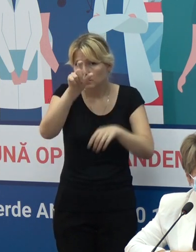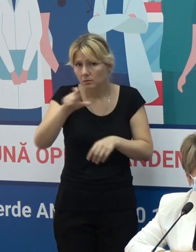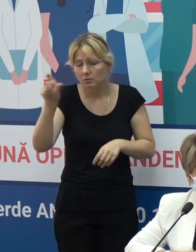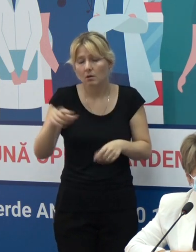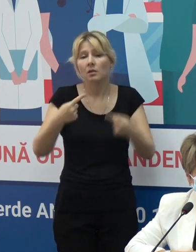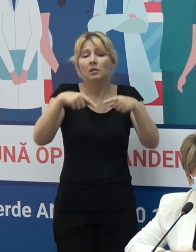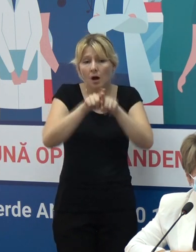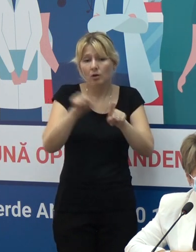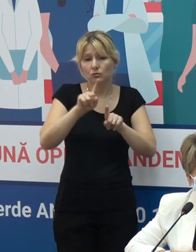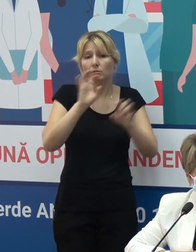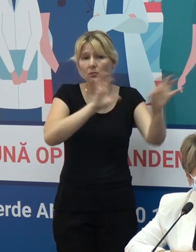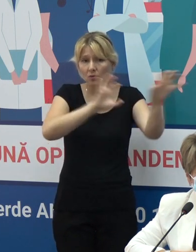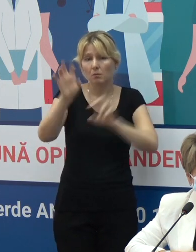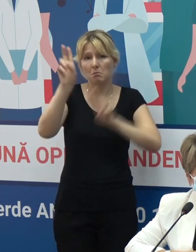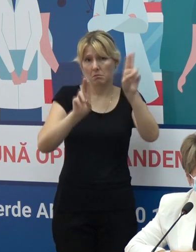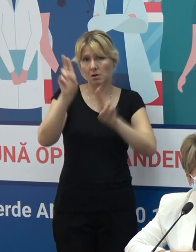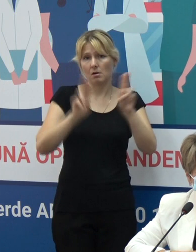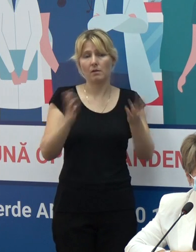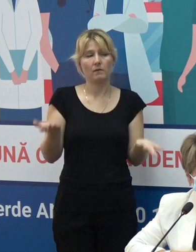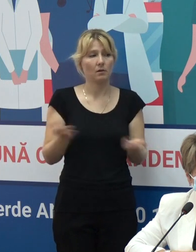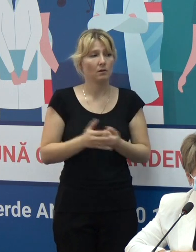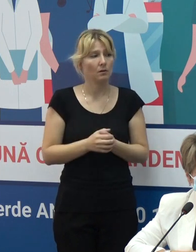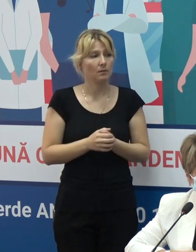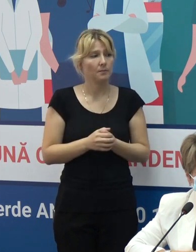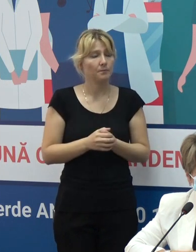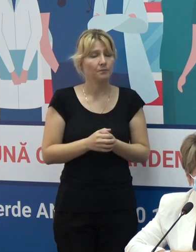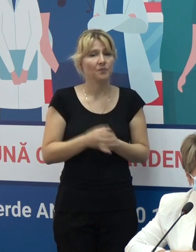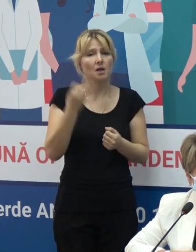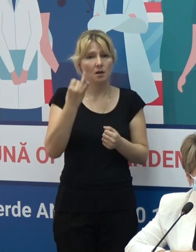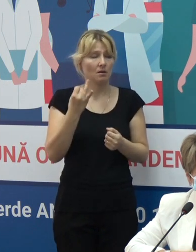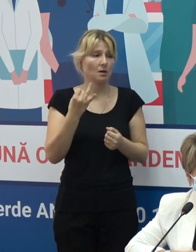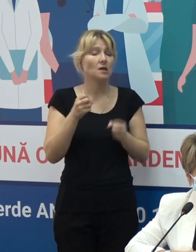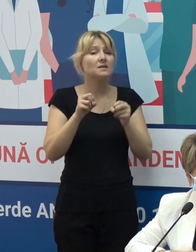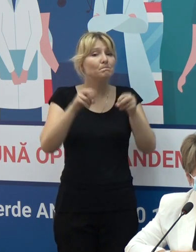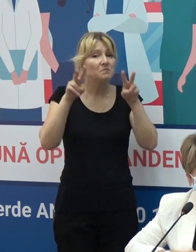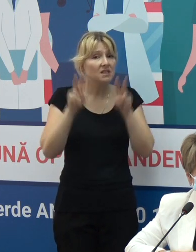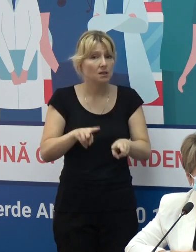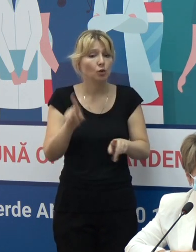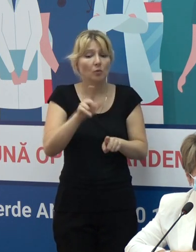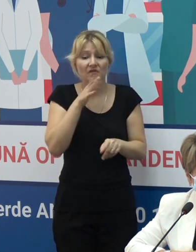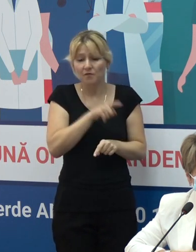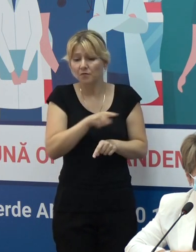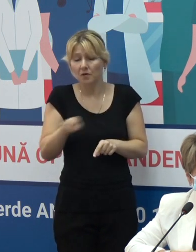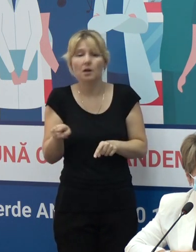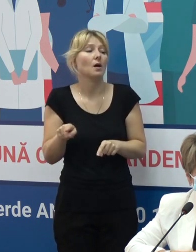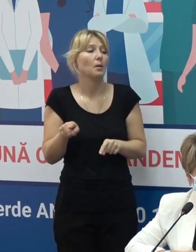respectării acestor măsuri. Și, în special, acum, în perioada în care